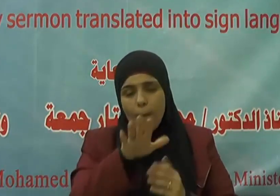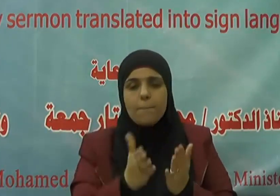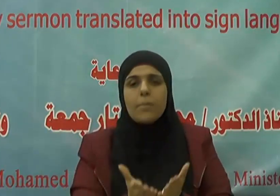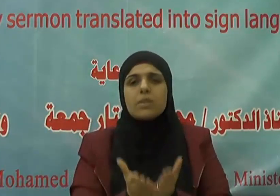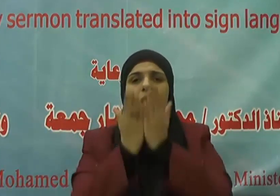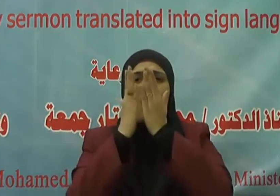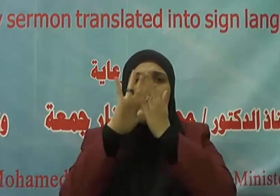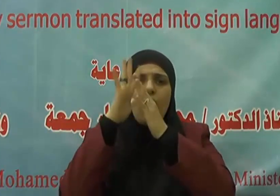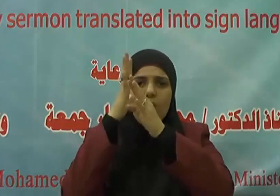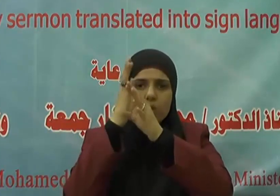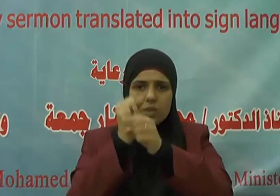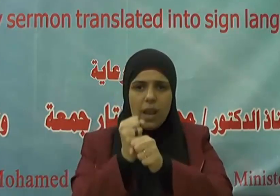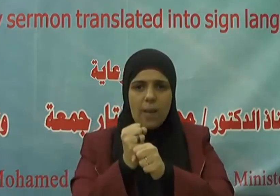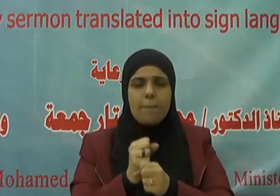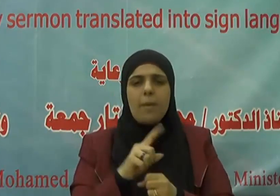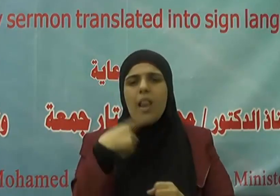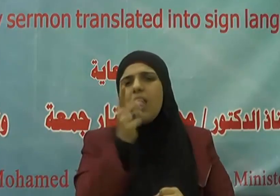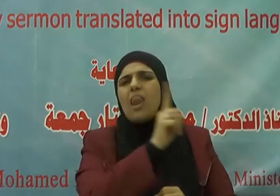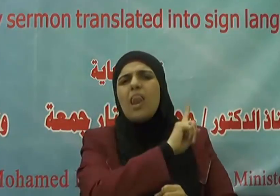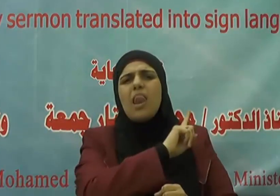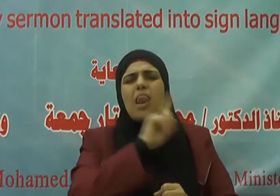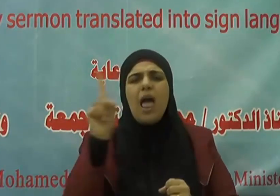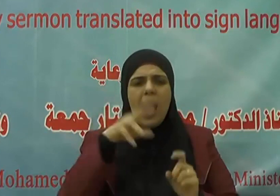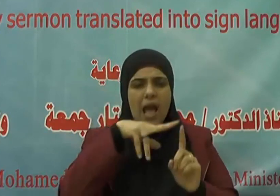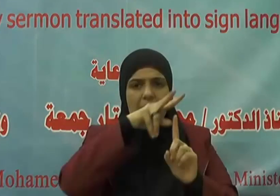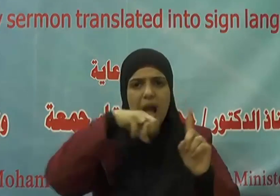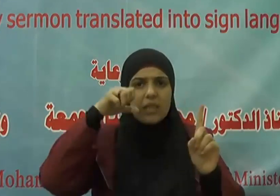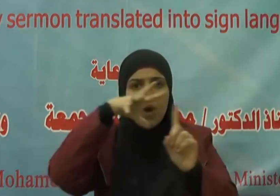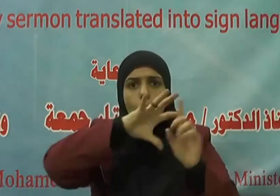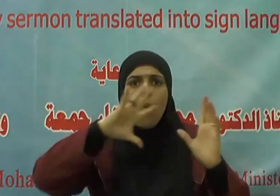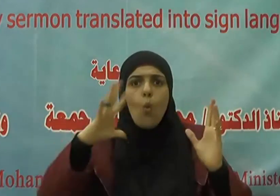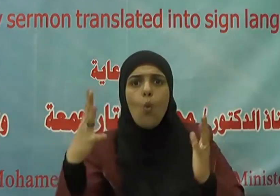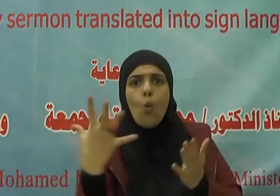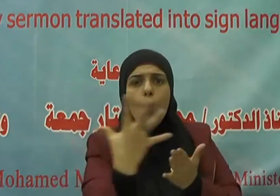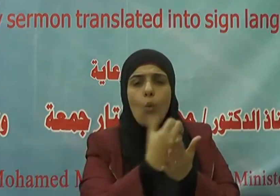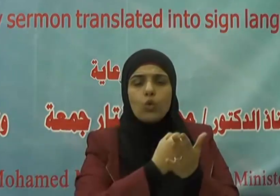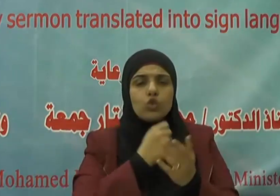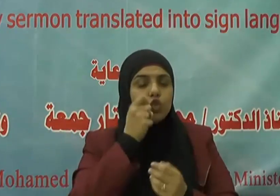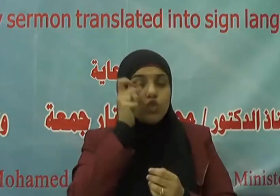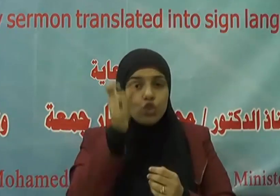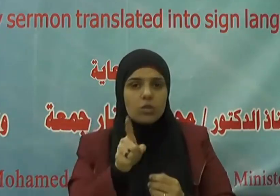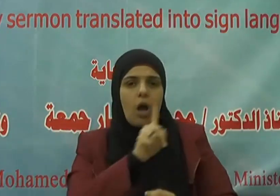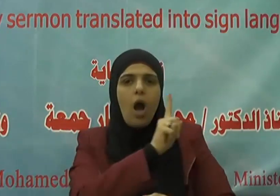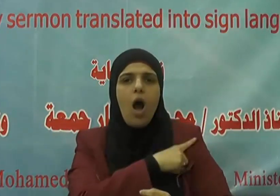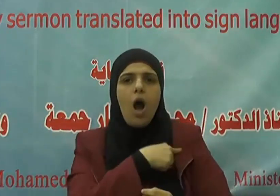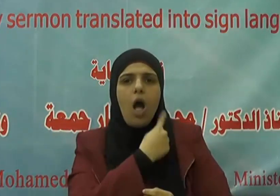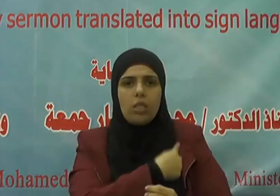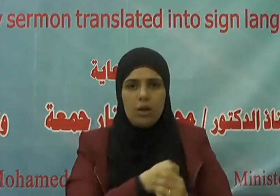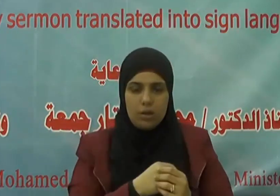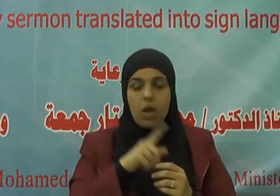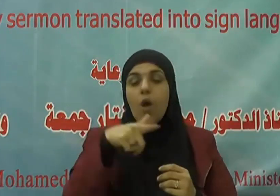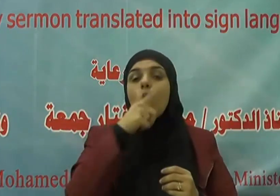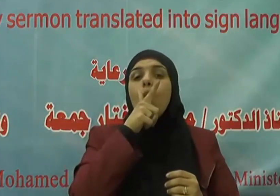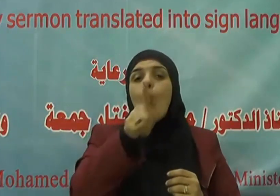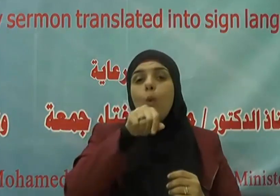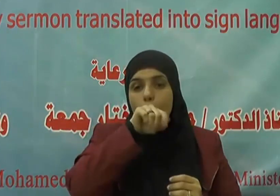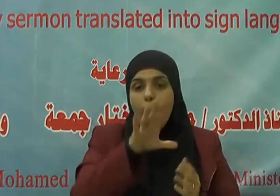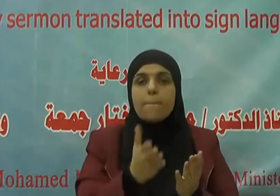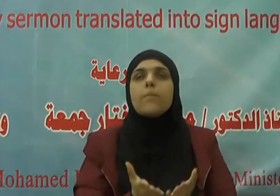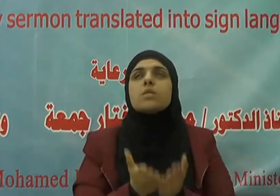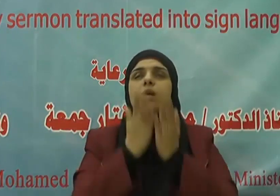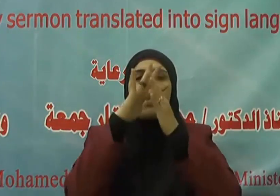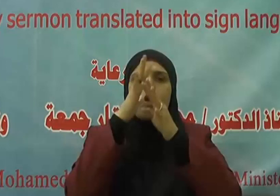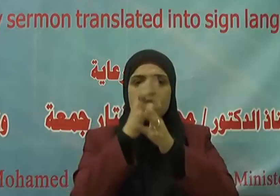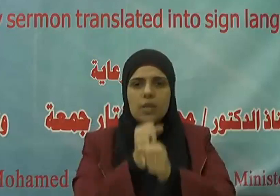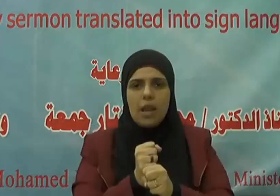وسلم لا يحتكر إلا خاطئ ويقول صلى الله عليه